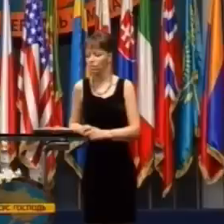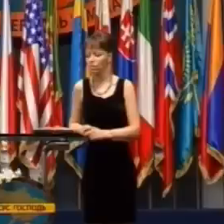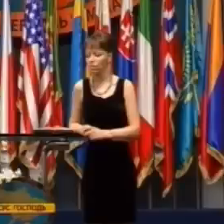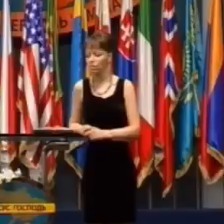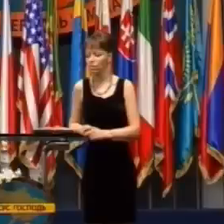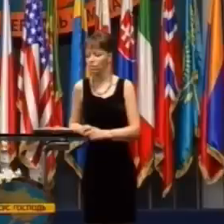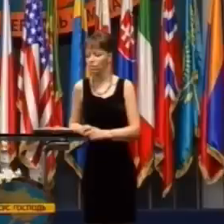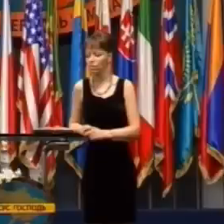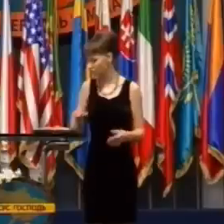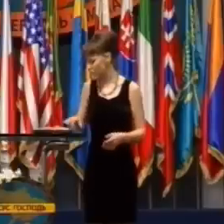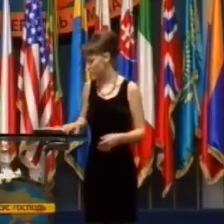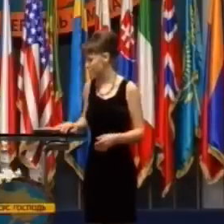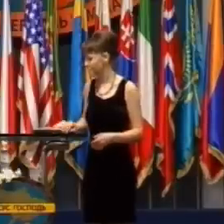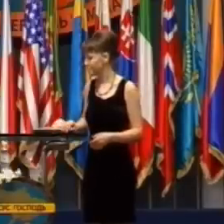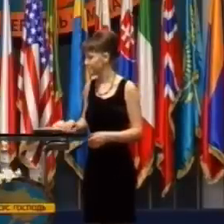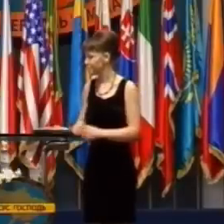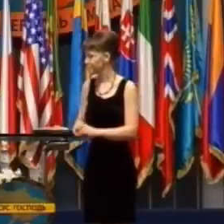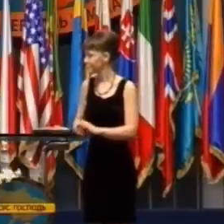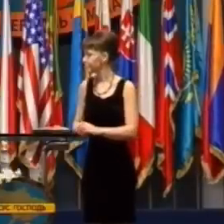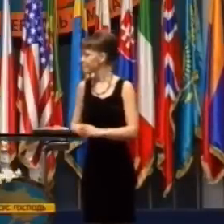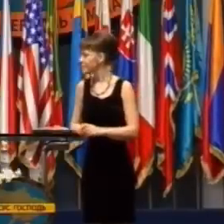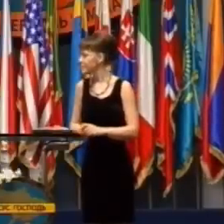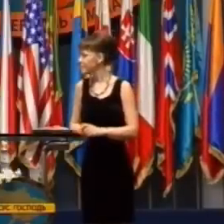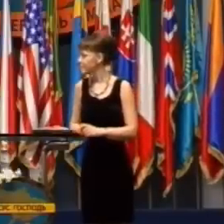A poviem vám jedno svedectvo.